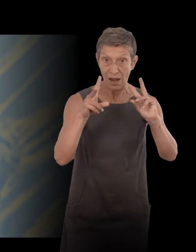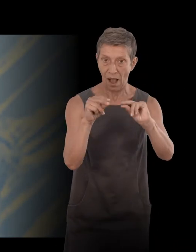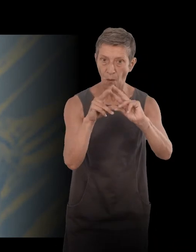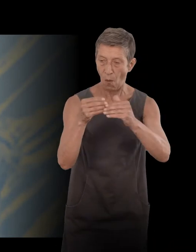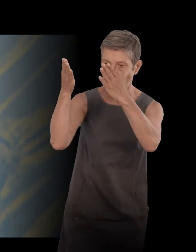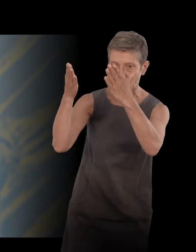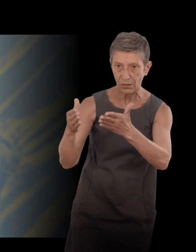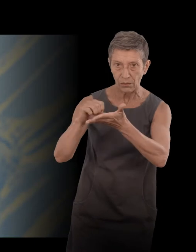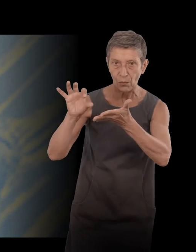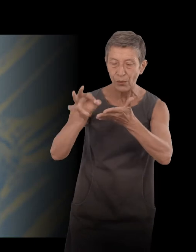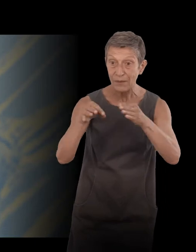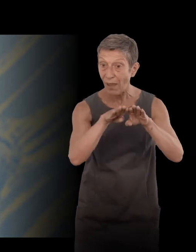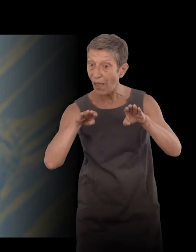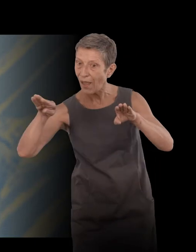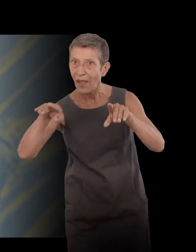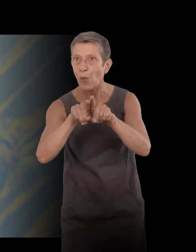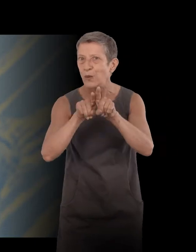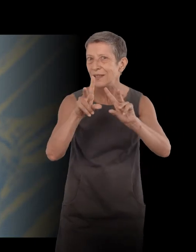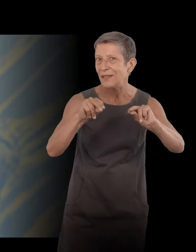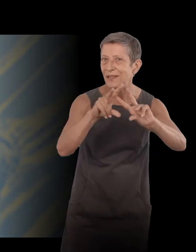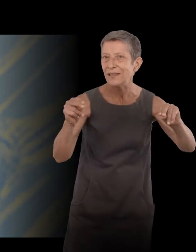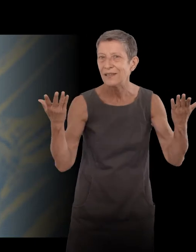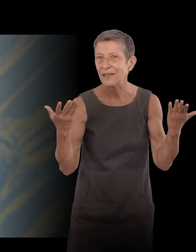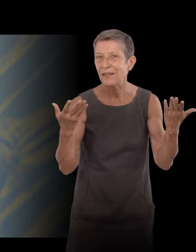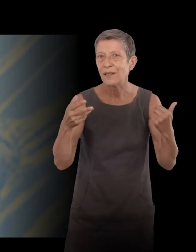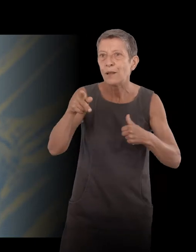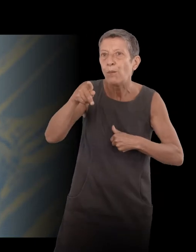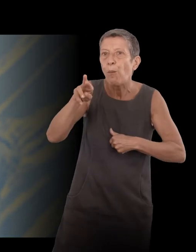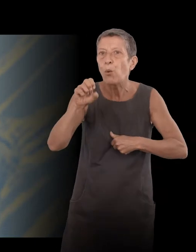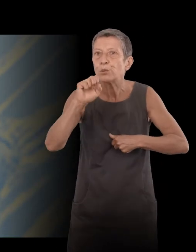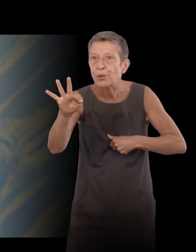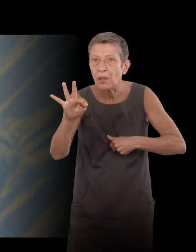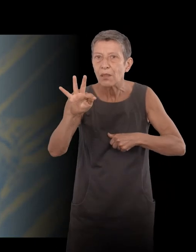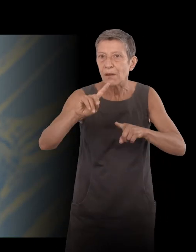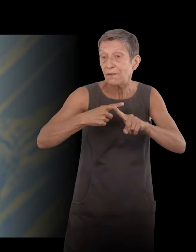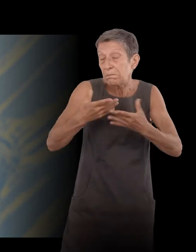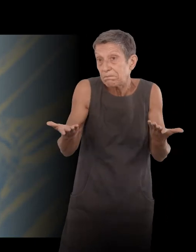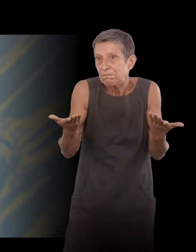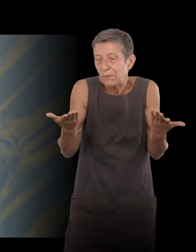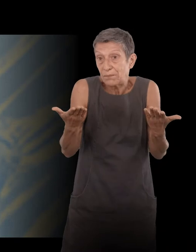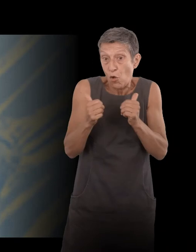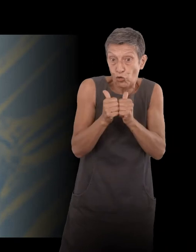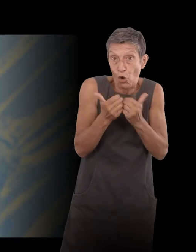the Proust that we had together, Dumayat, begins by